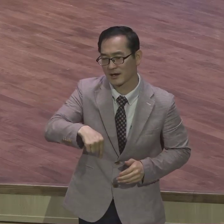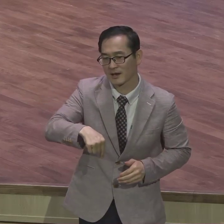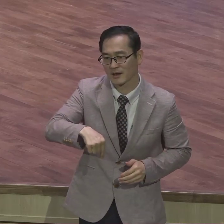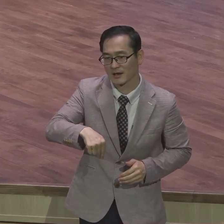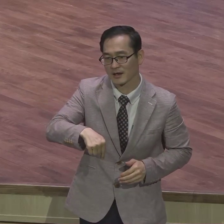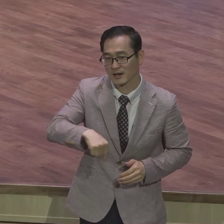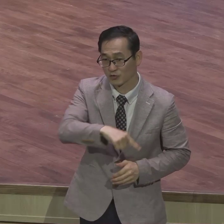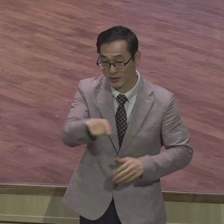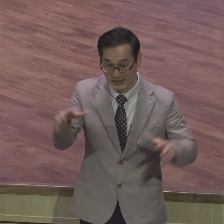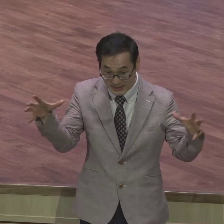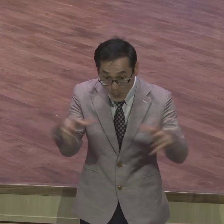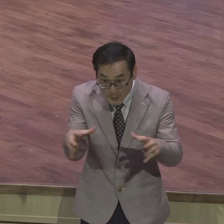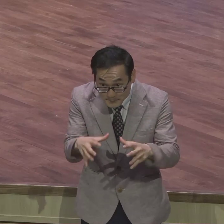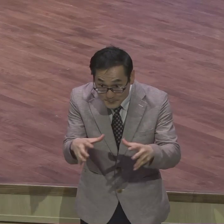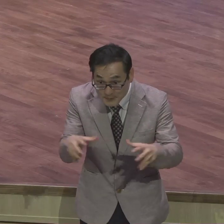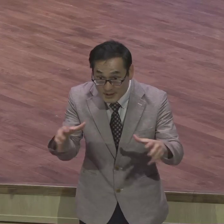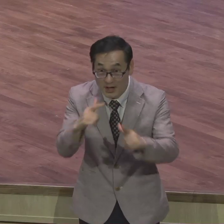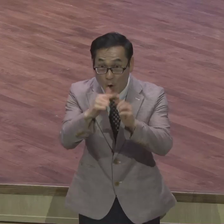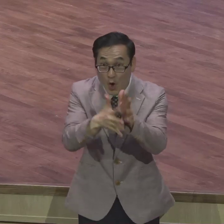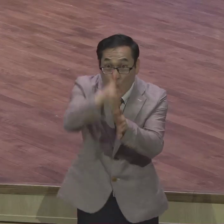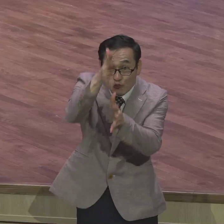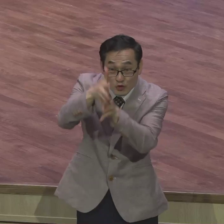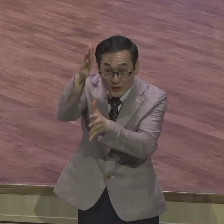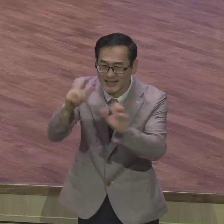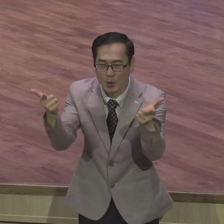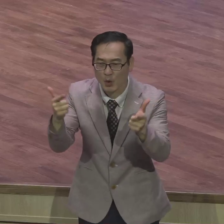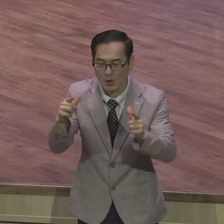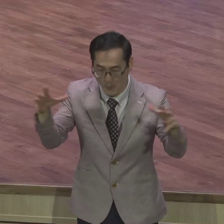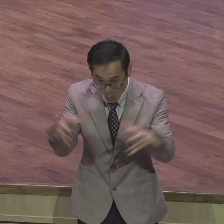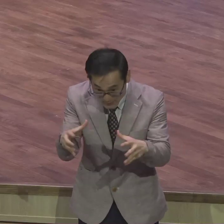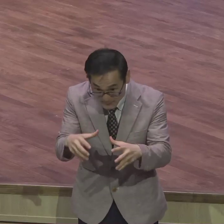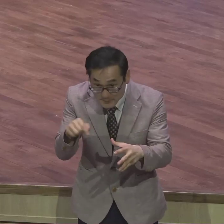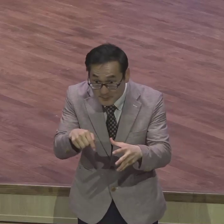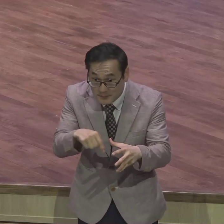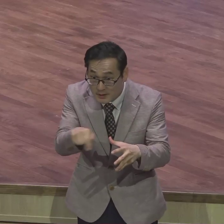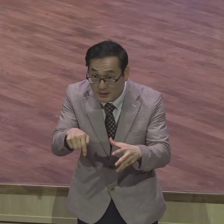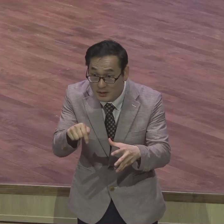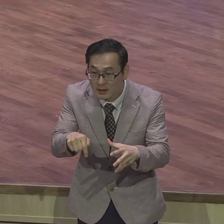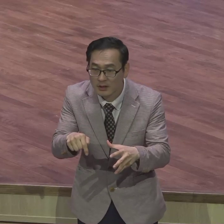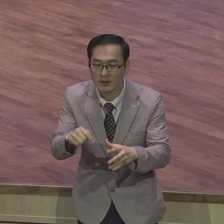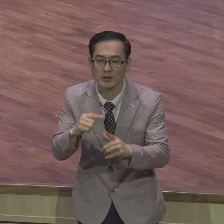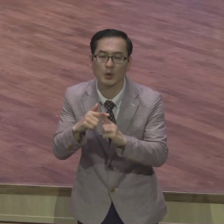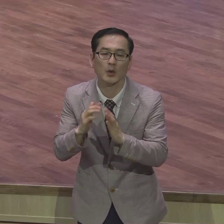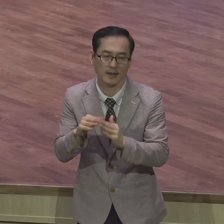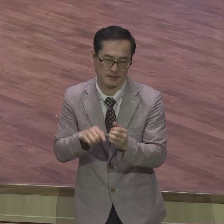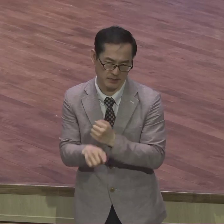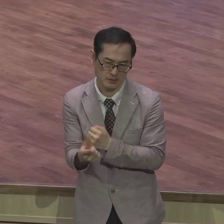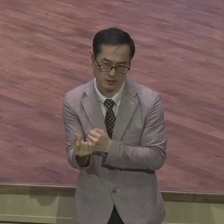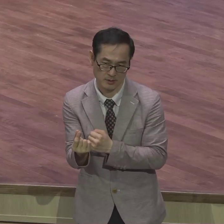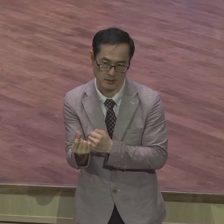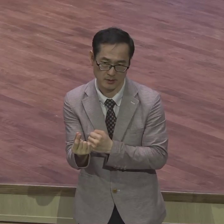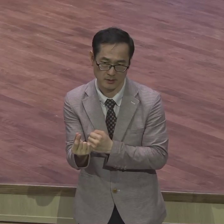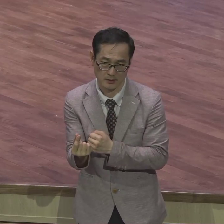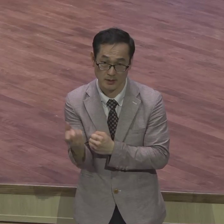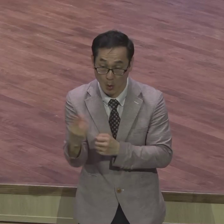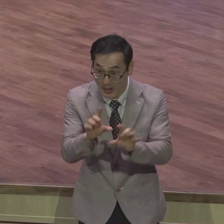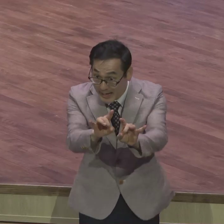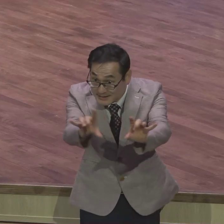교회라 그럽니다 교회 다시 말하면 내가 교회요 내가 교회 여러분 자신이 교회라고 그래서